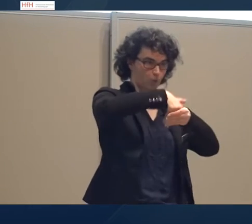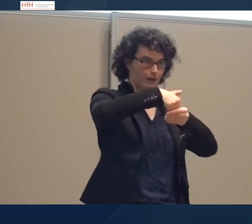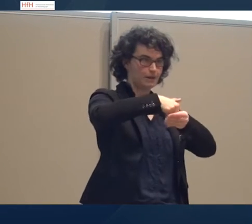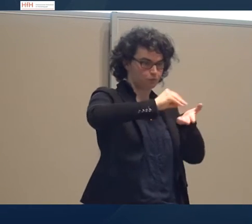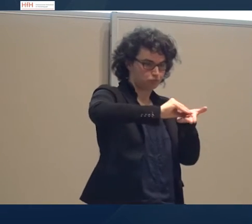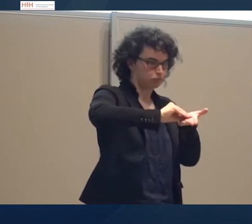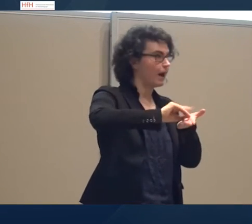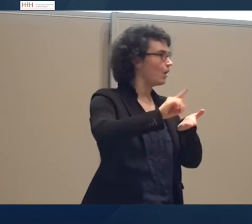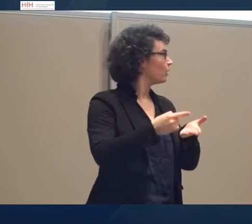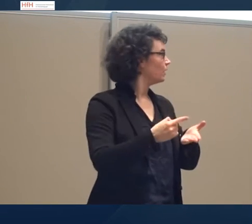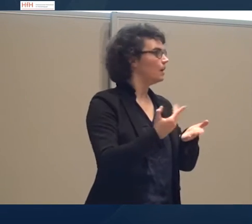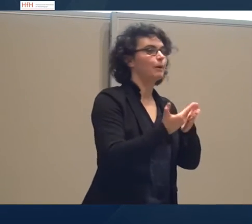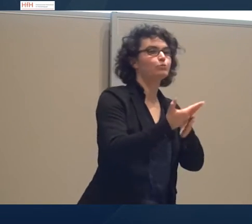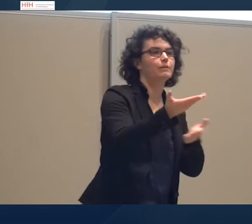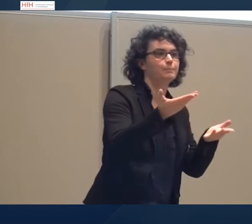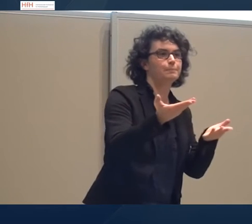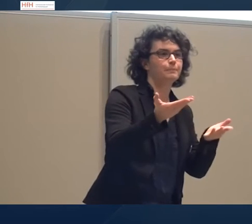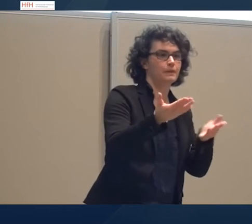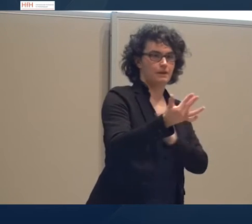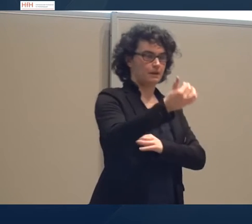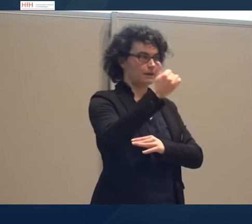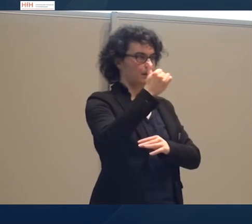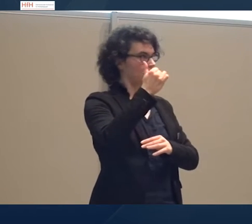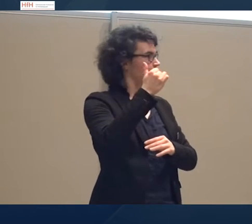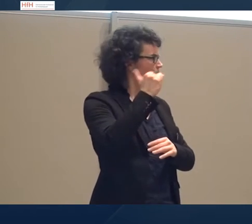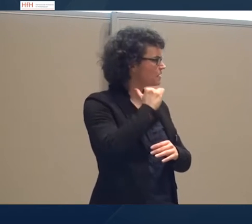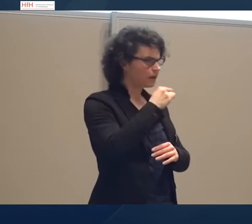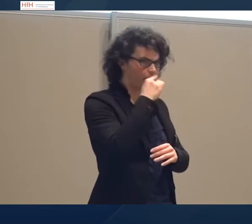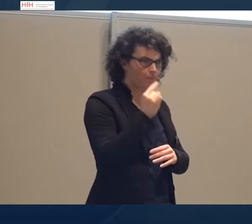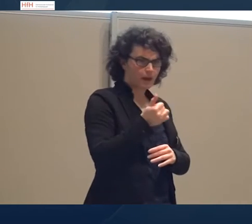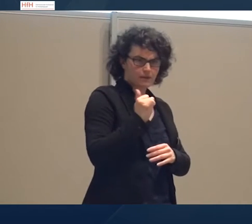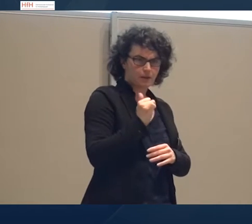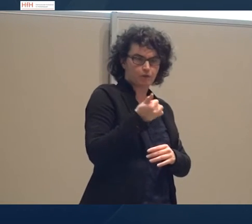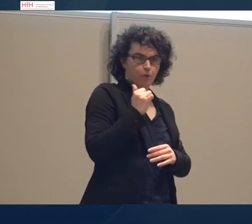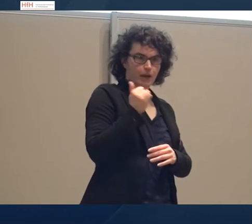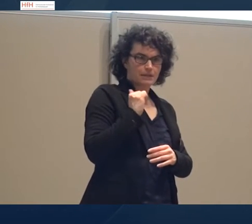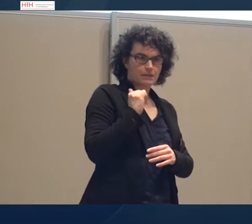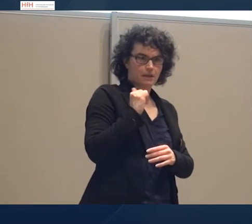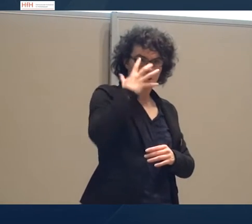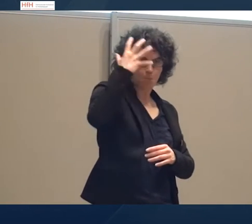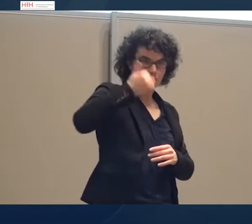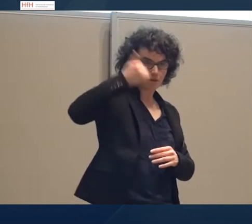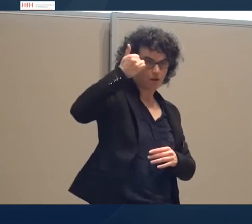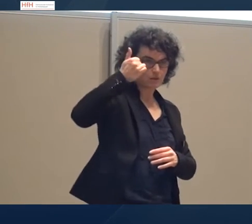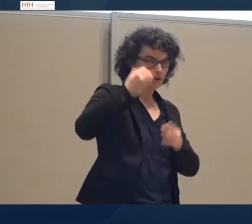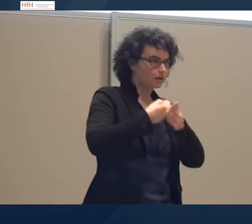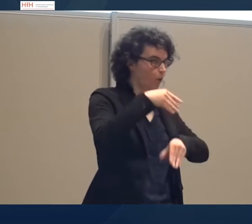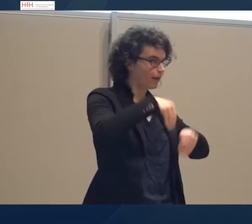Ich gebe nur ein Beispiel. Gestern wurde der Bundeskanzler neu gewählt, die Bundeskanzlerin